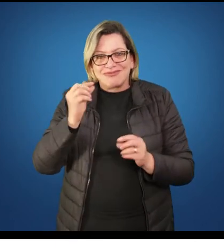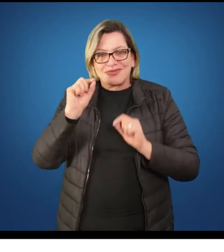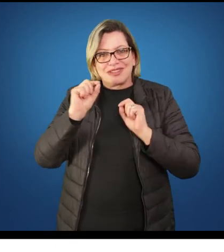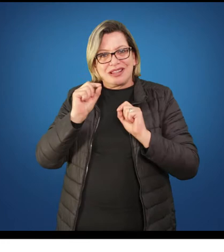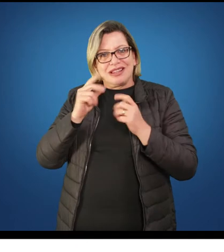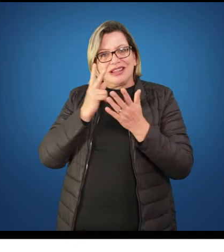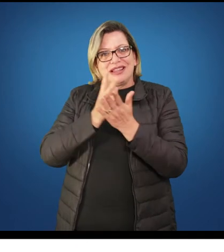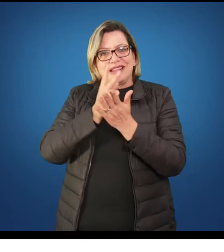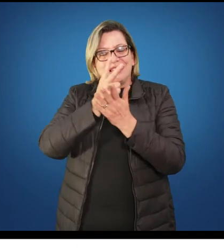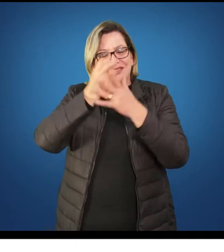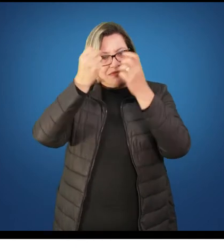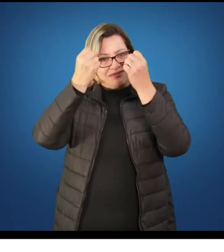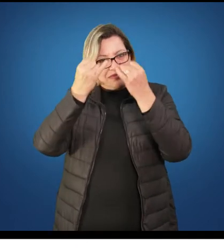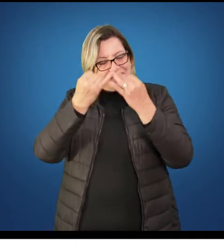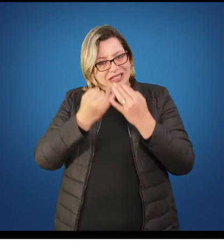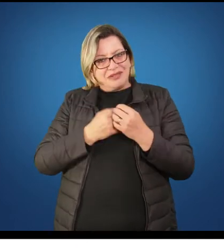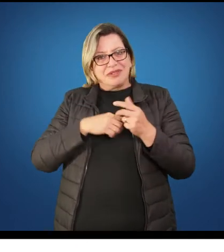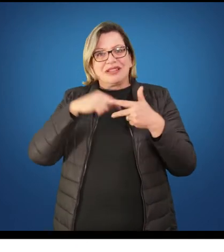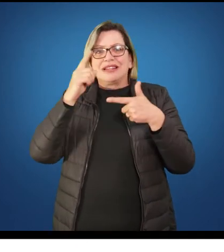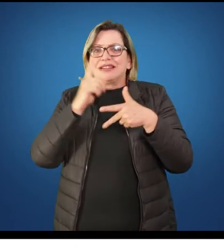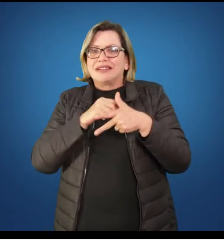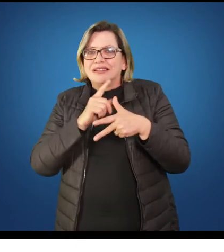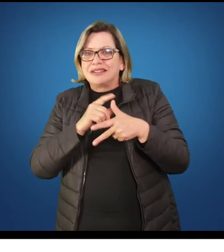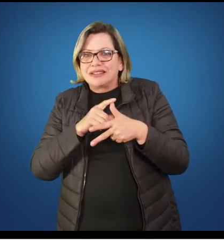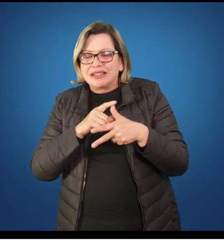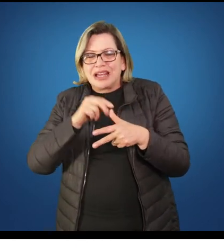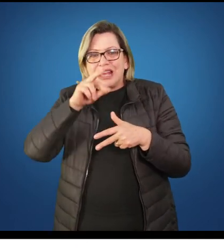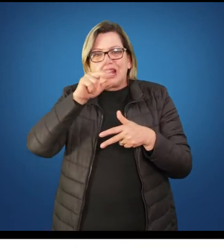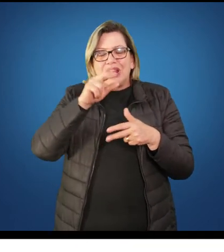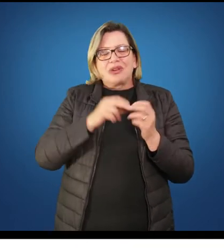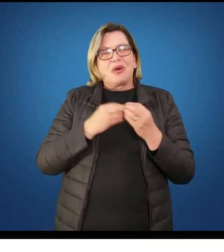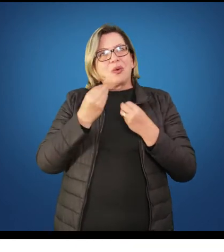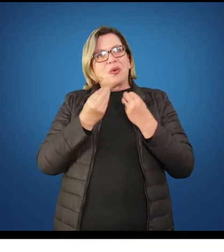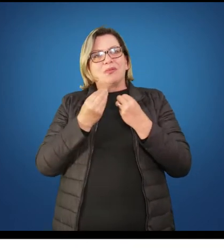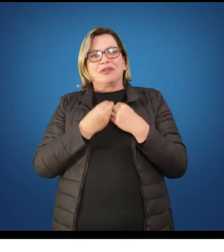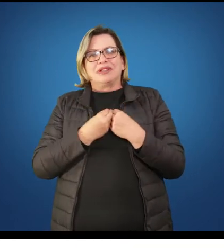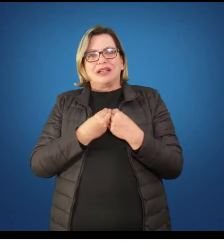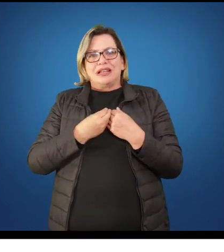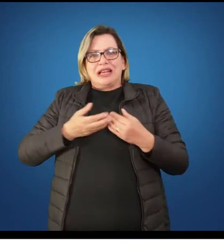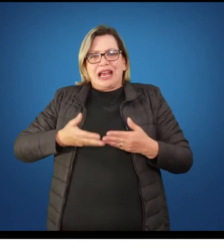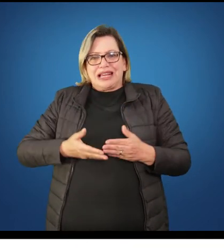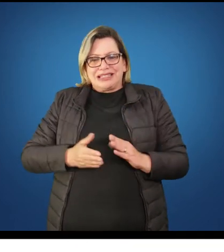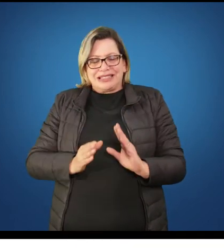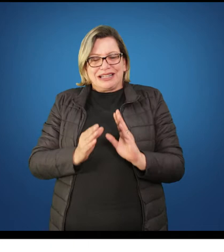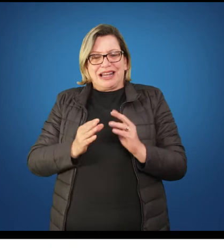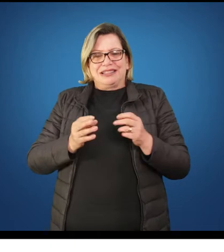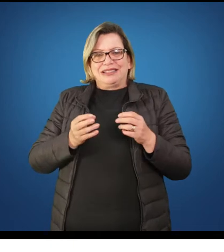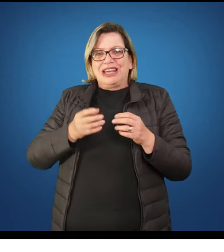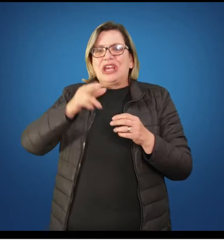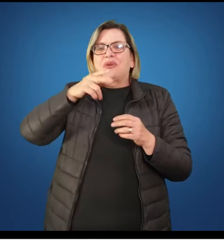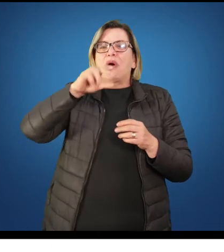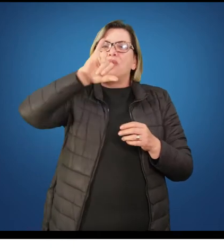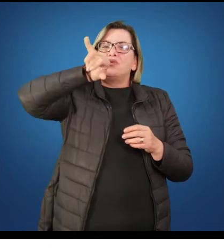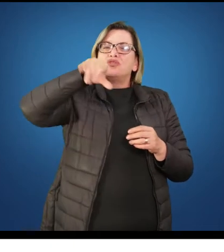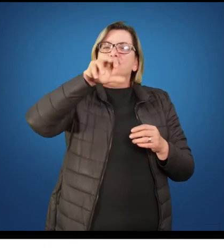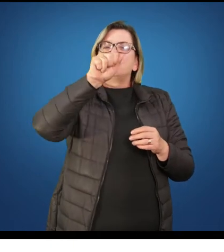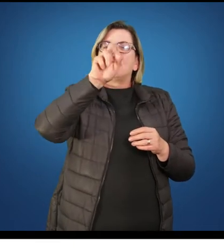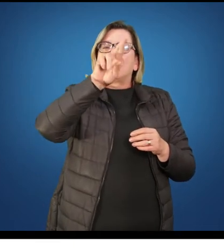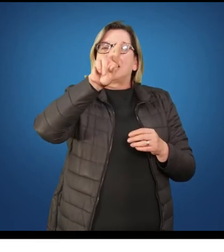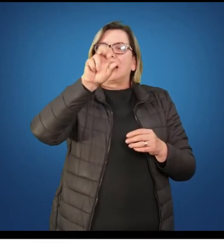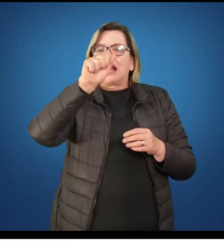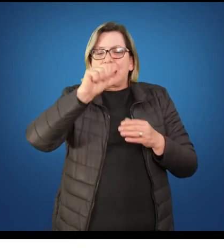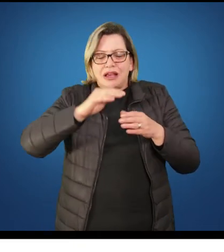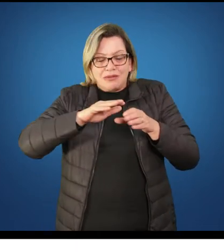depositando. Já nos fatores mecânicos, nos fatores sociais, históricos das atividades, essas